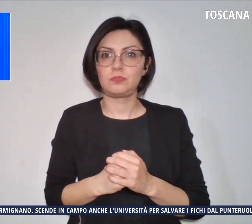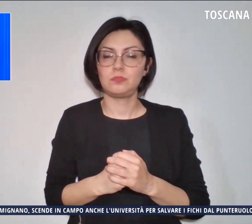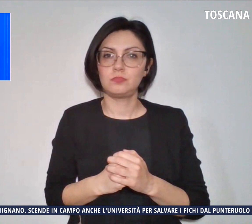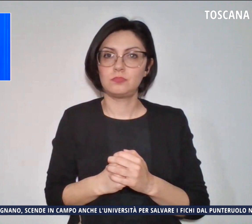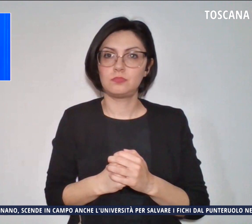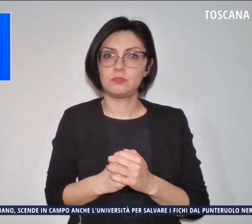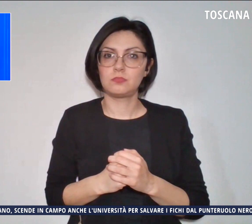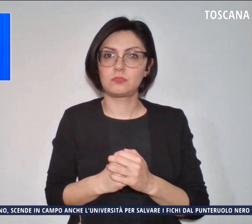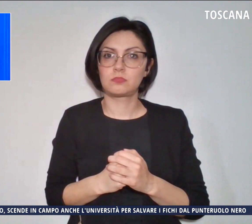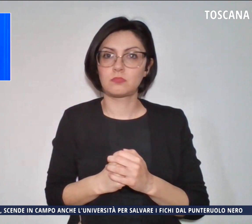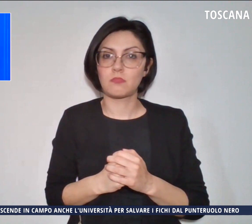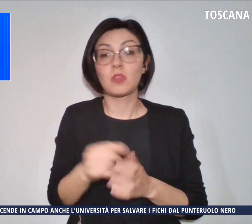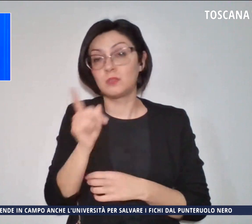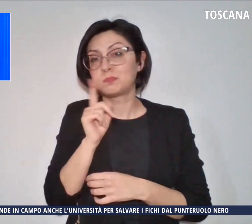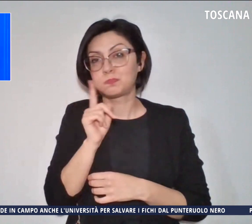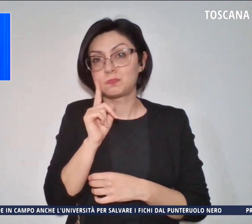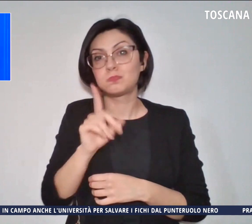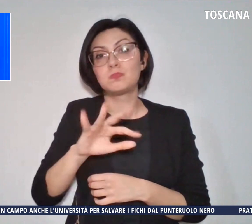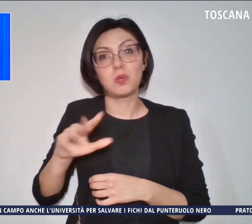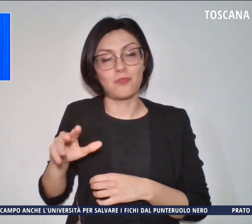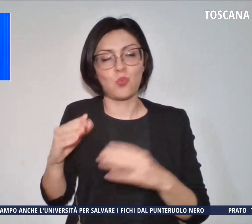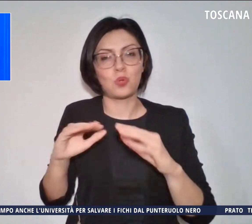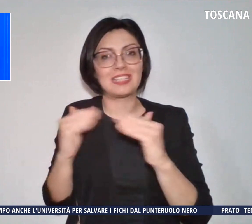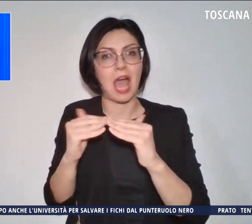sempre per furti in abitazione.